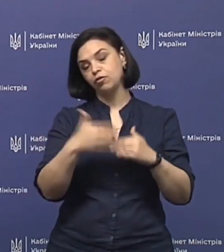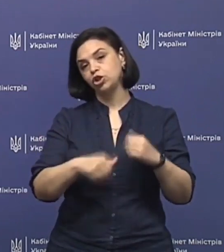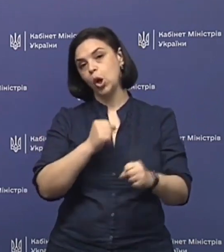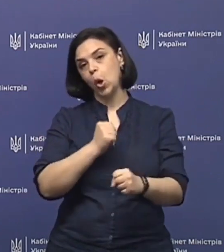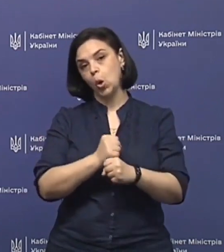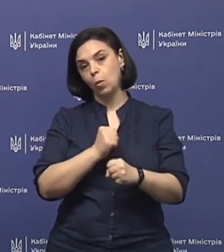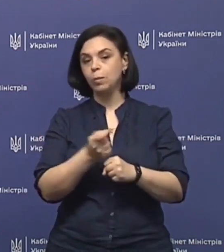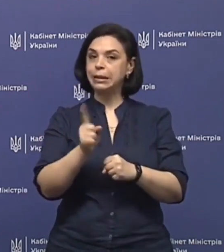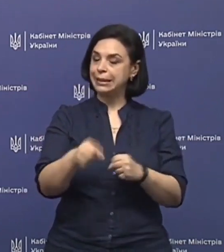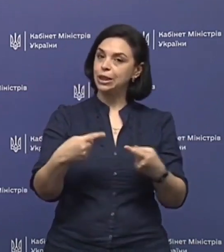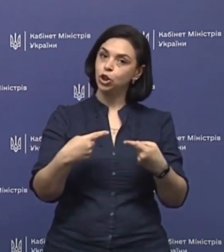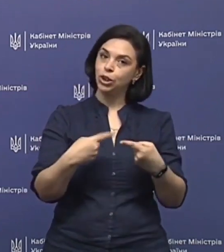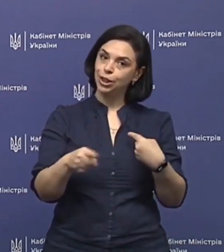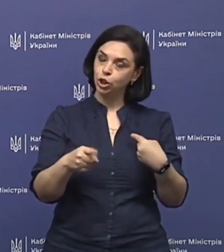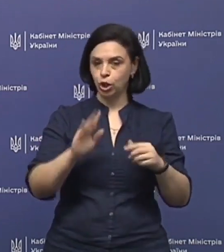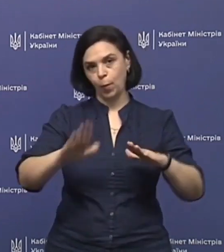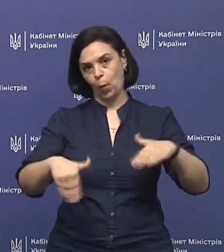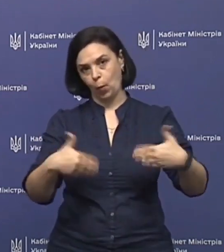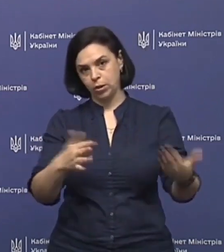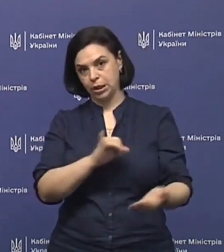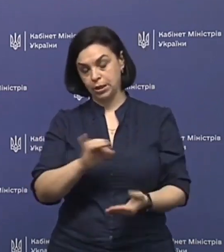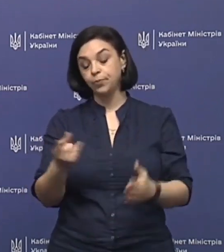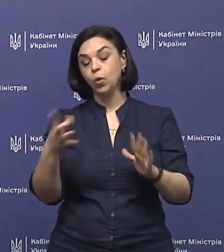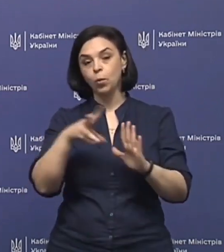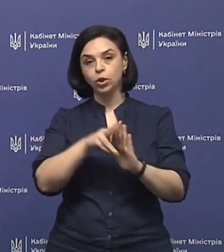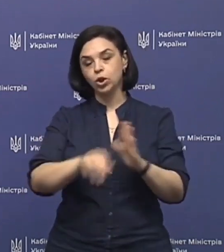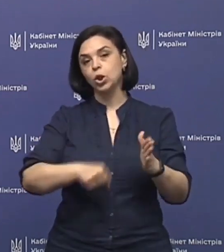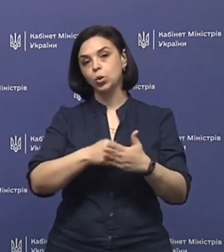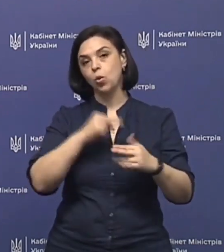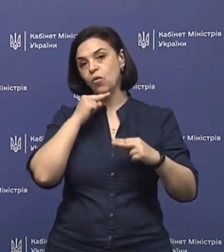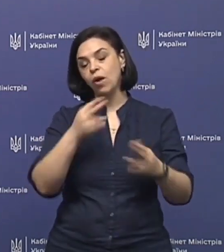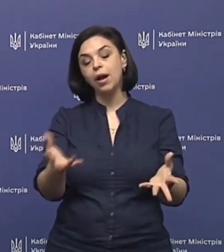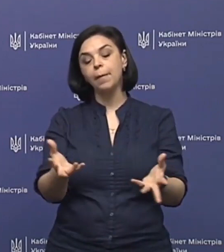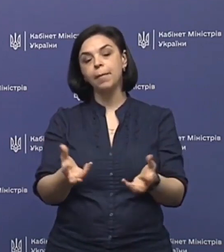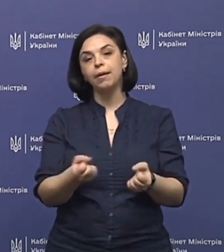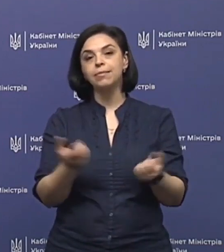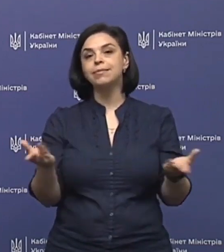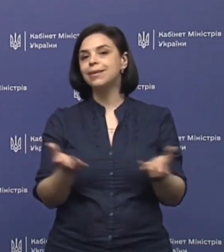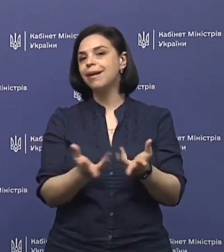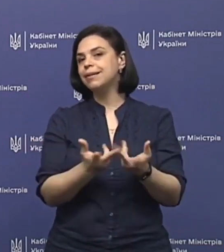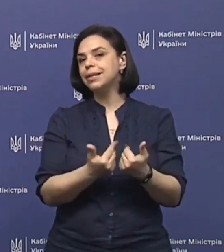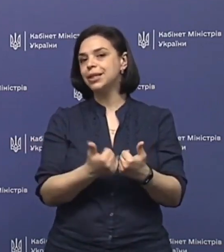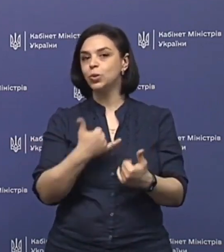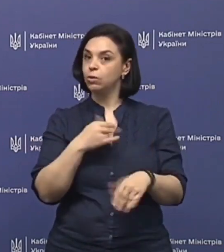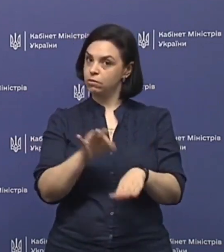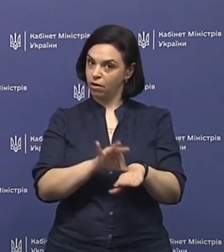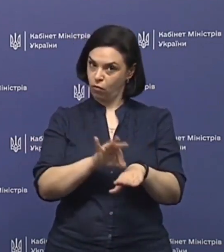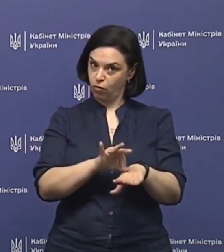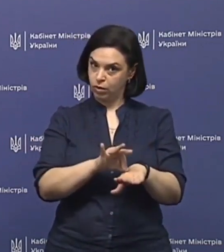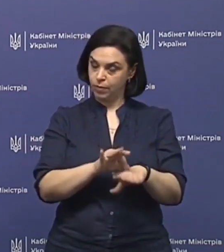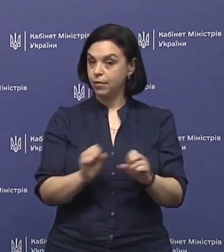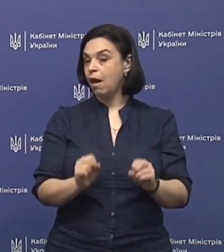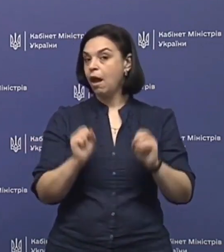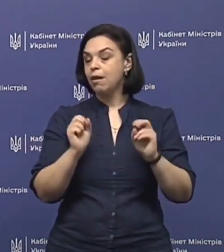робимо ті чи інші пропозиції. В тому числі до уваги береться, яка кількість назагорюваності,